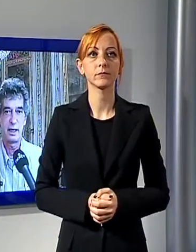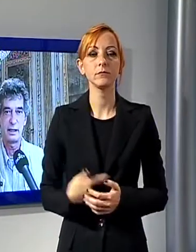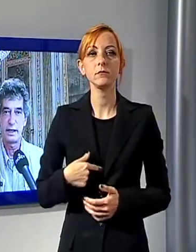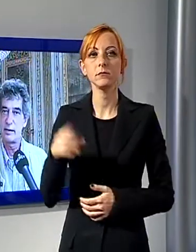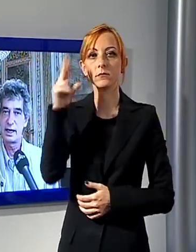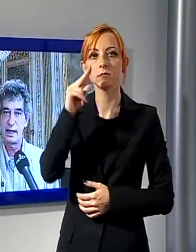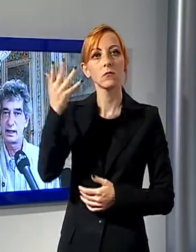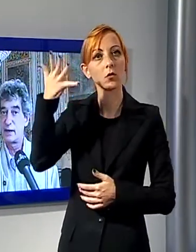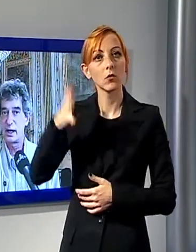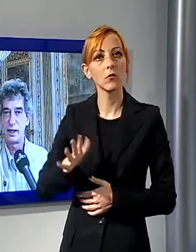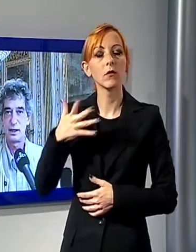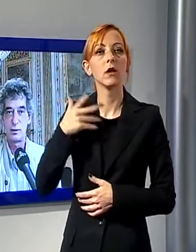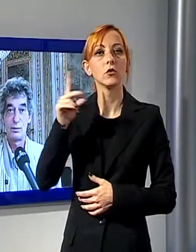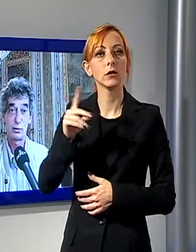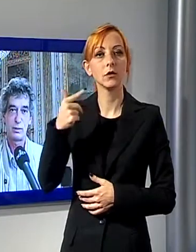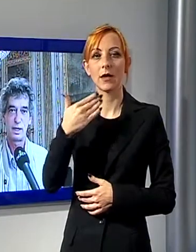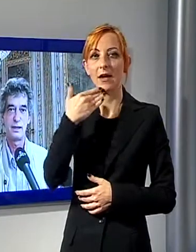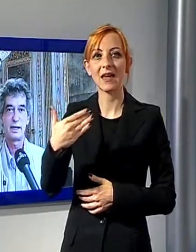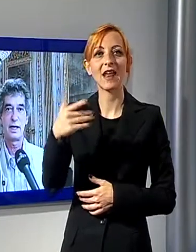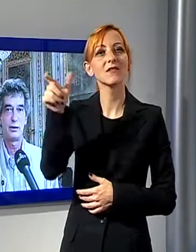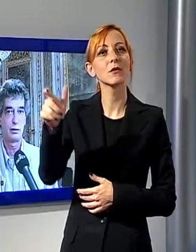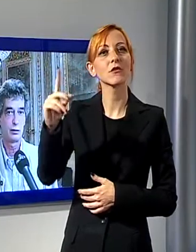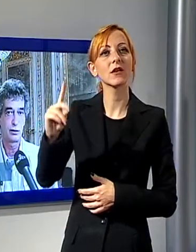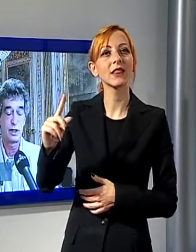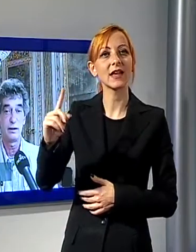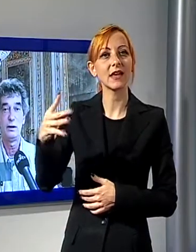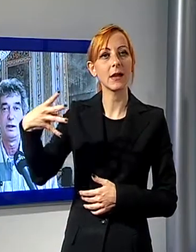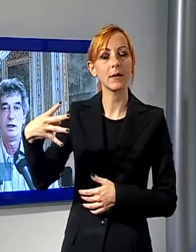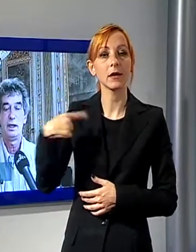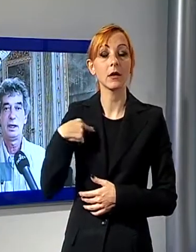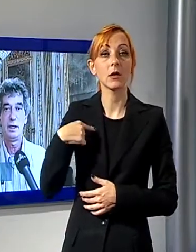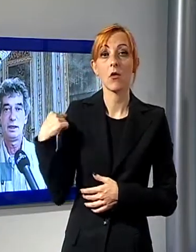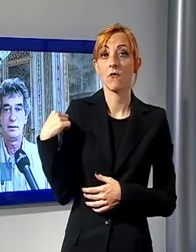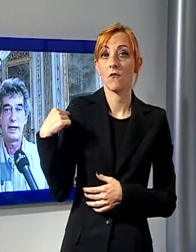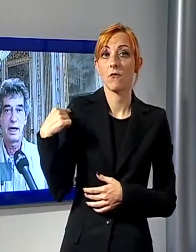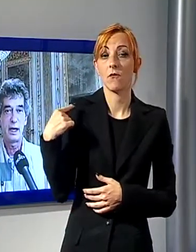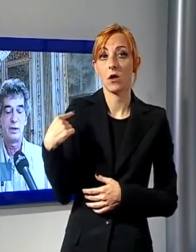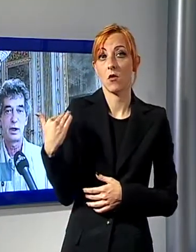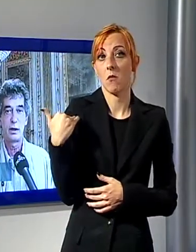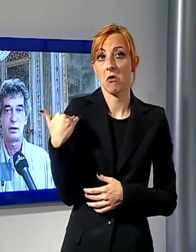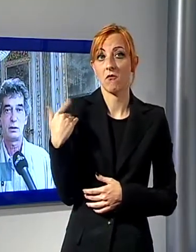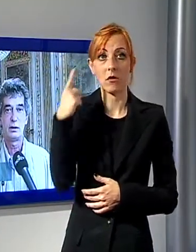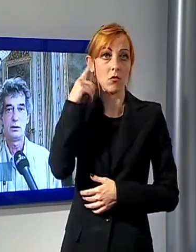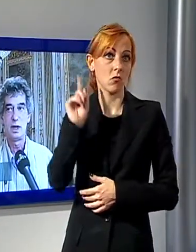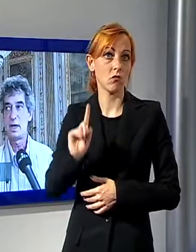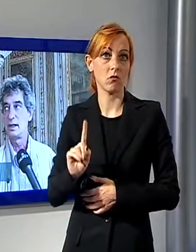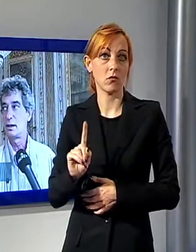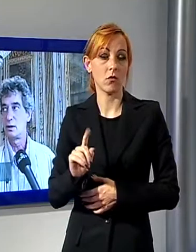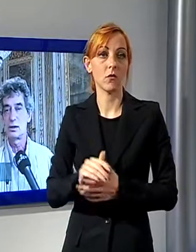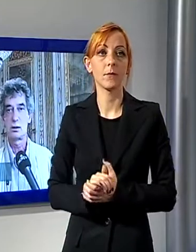Daniela Marcheschi, francamente, come purtroppo tanti italiani, non lo conoscevo. Daniela mi parlò lungamente di questo